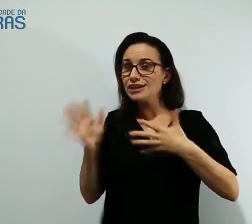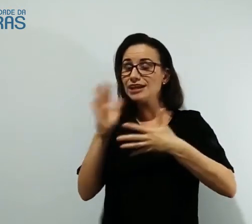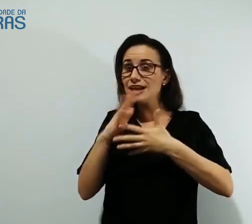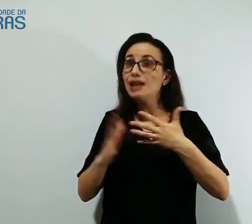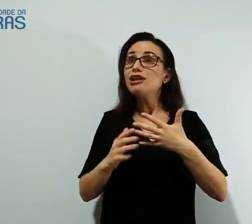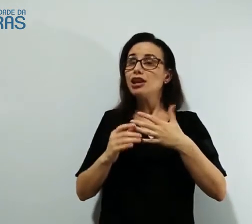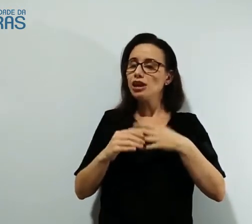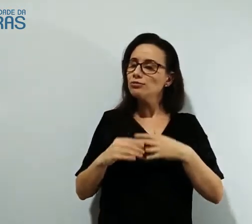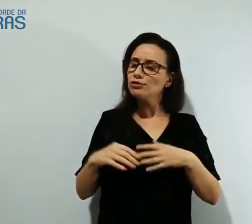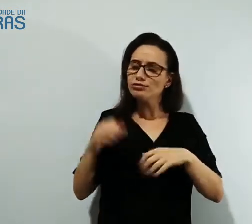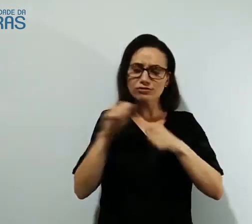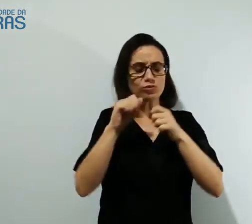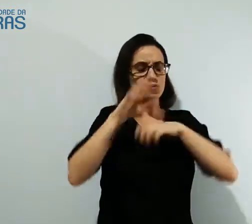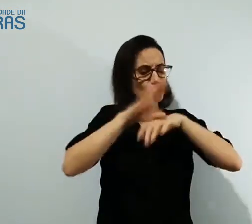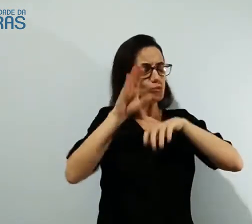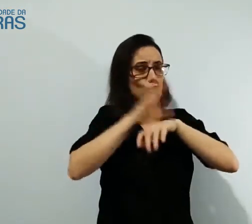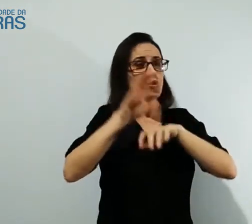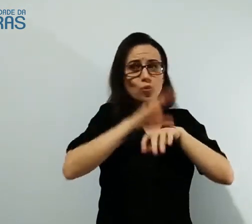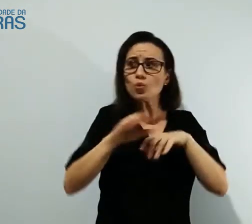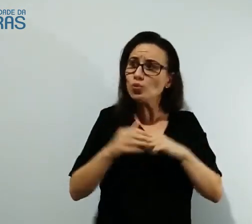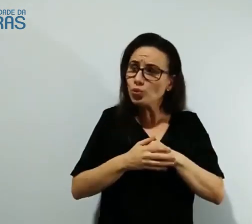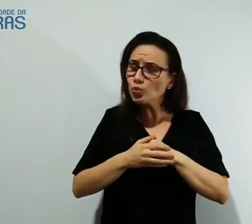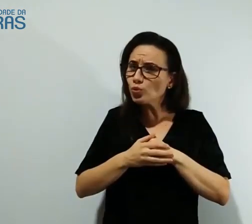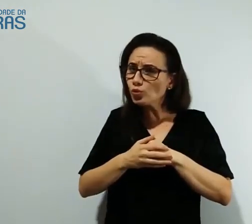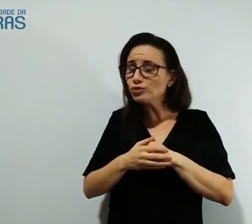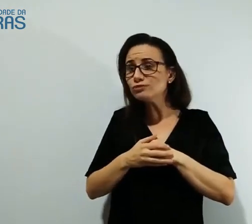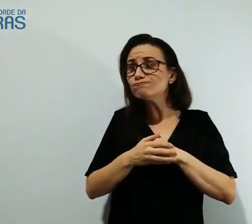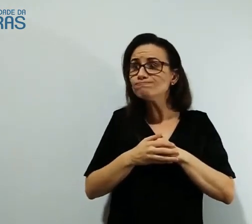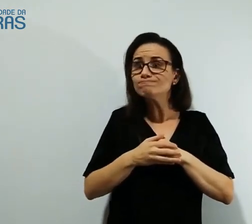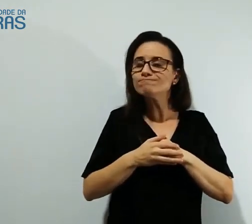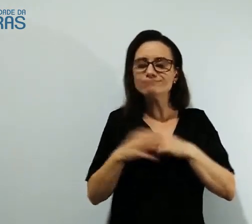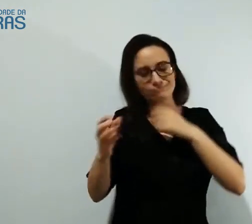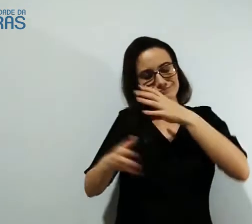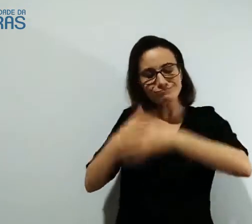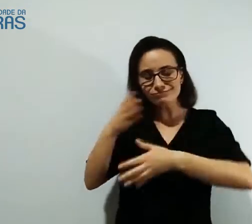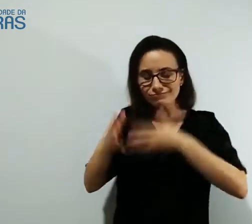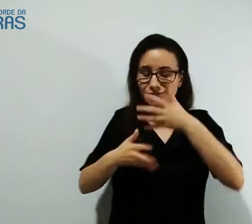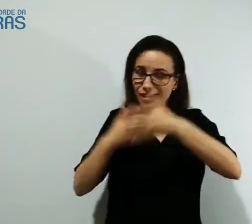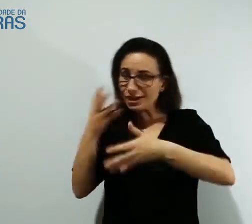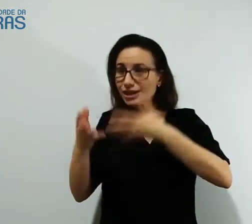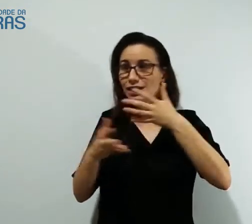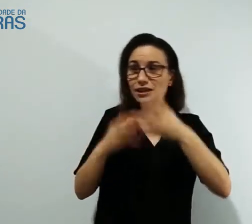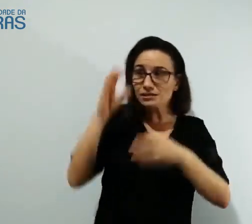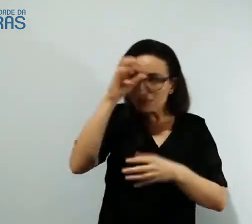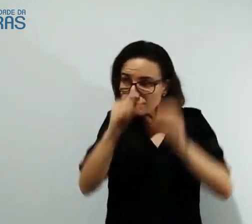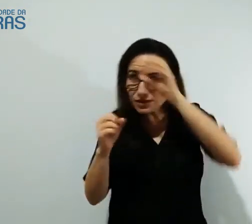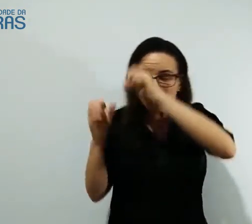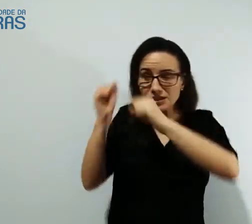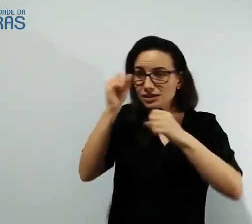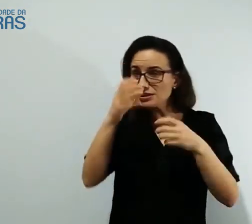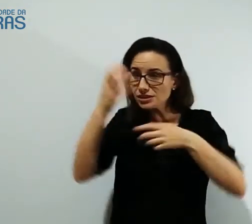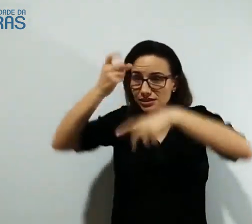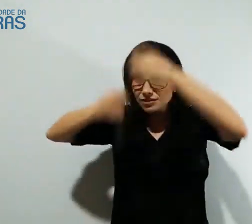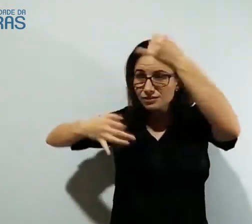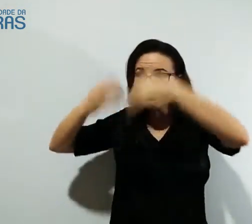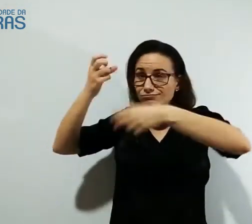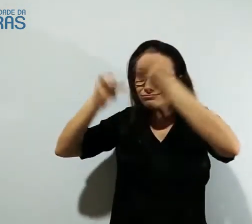do método fluente em libras. E ele começou a me explicar. E eu comecei a aprender com as explicações dele.